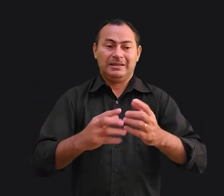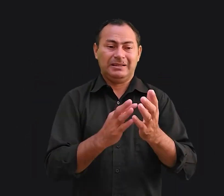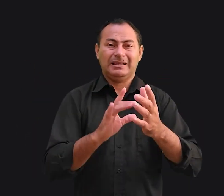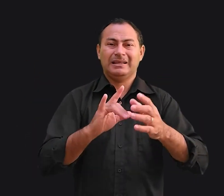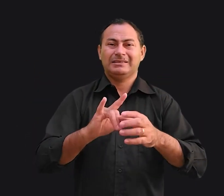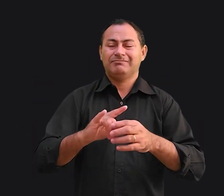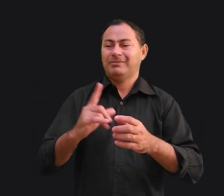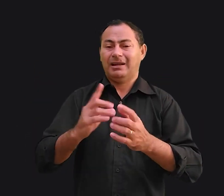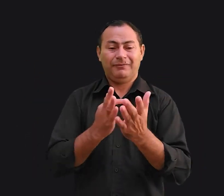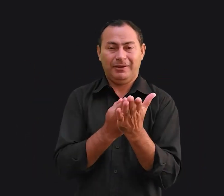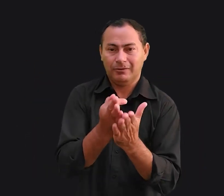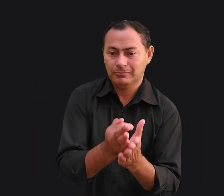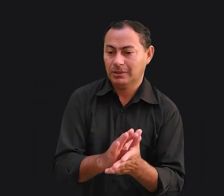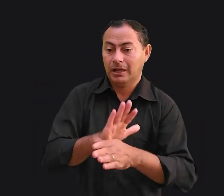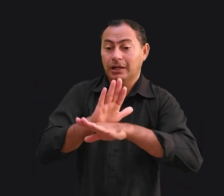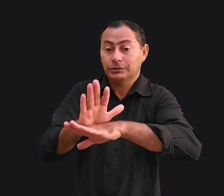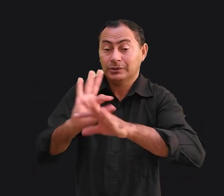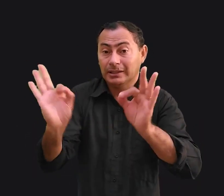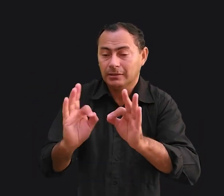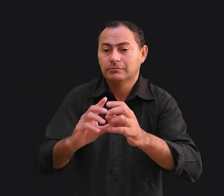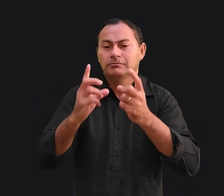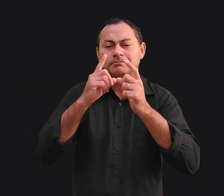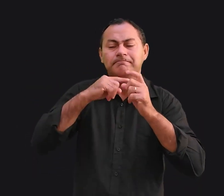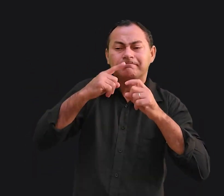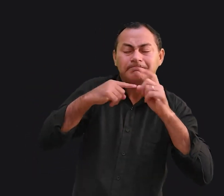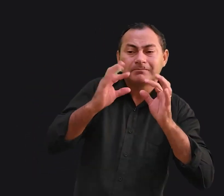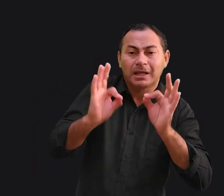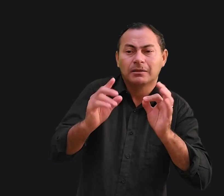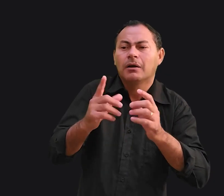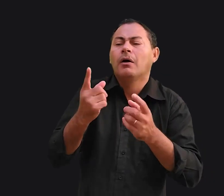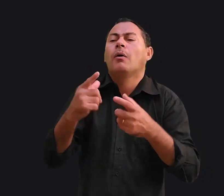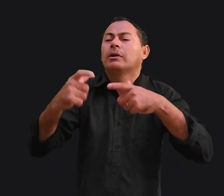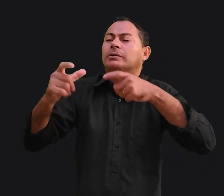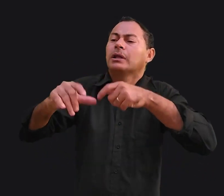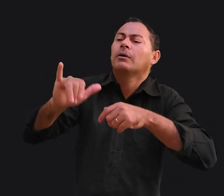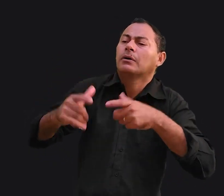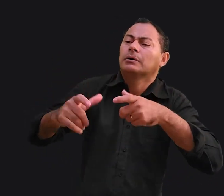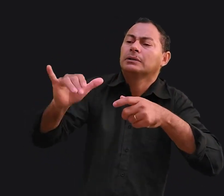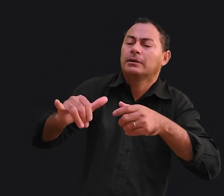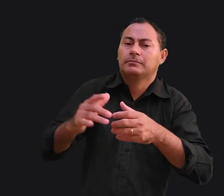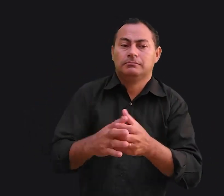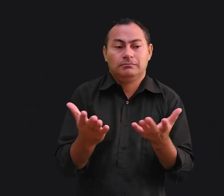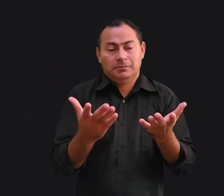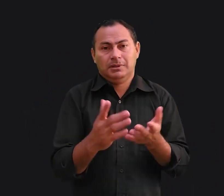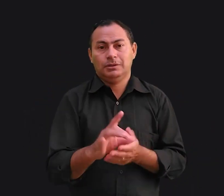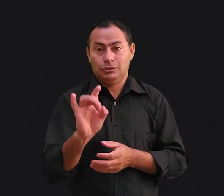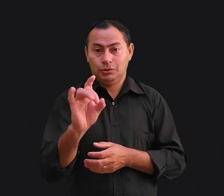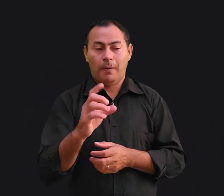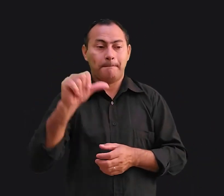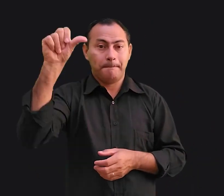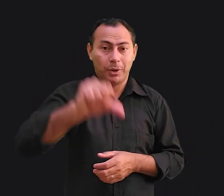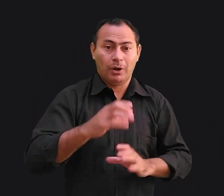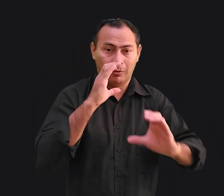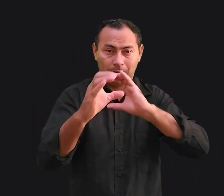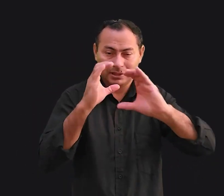para o casamento. Não ajudem nada que eram suspeitas. Onde é que você estava, hein? Bom, isso só piora a comunicação.